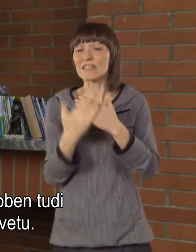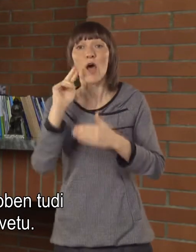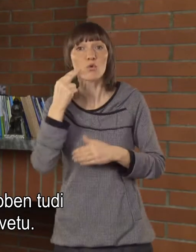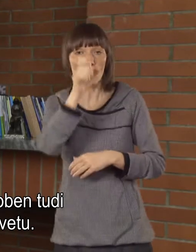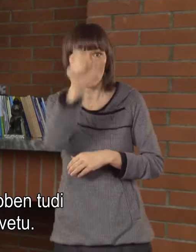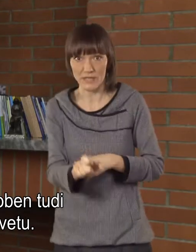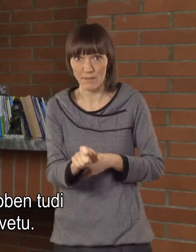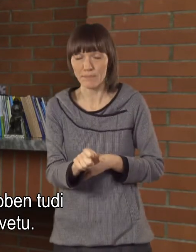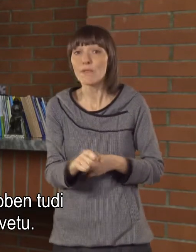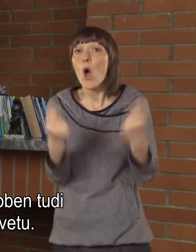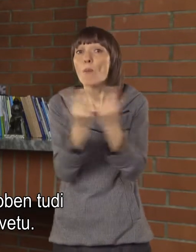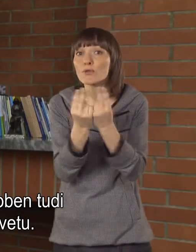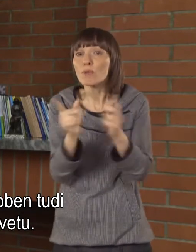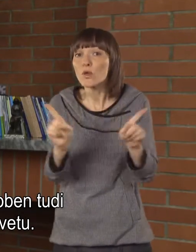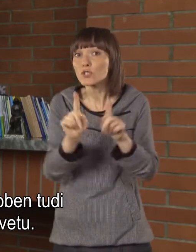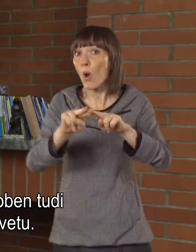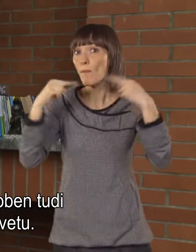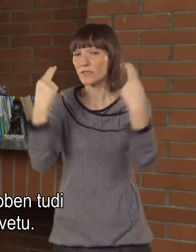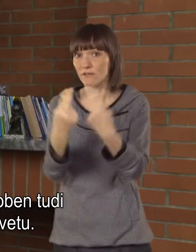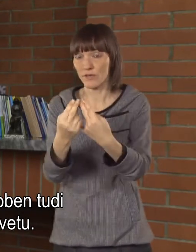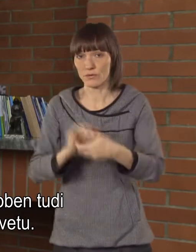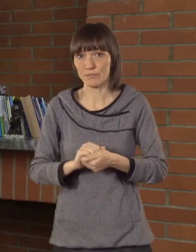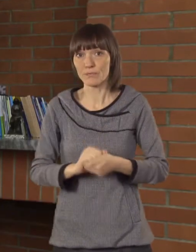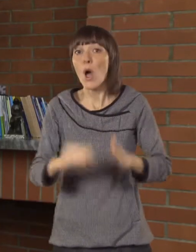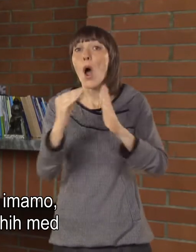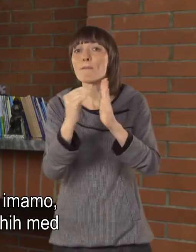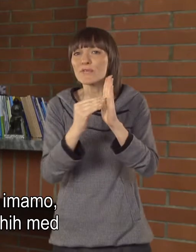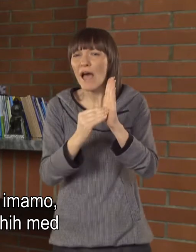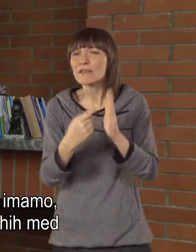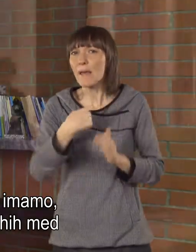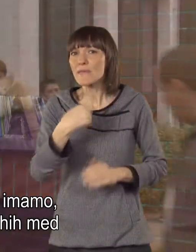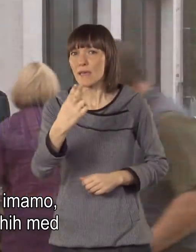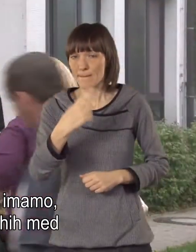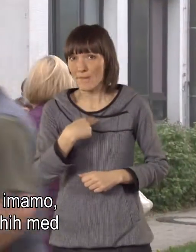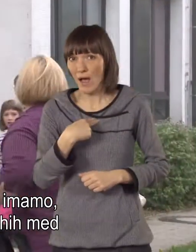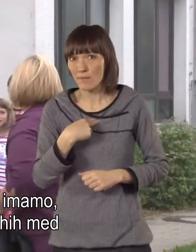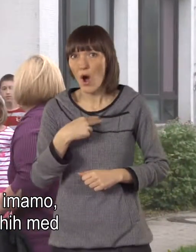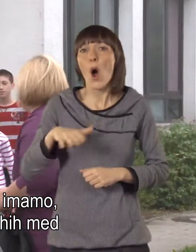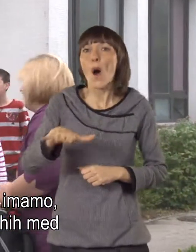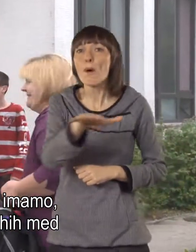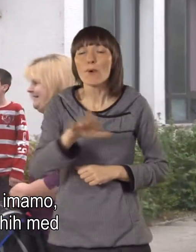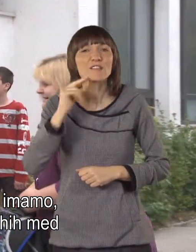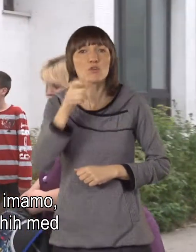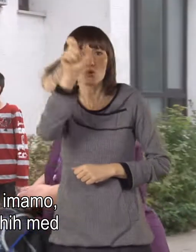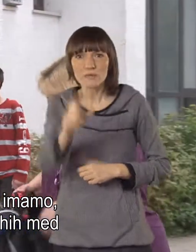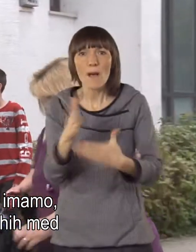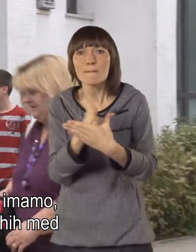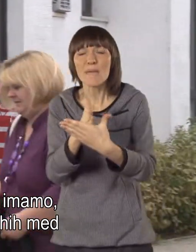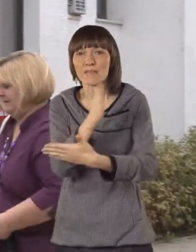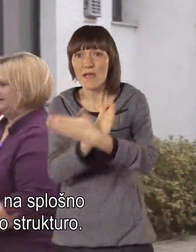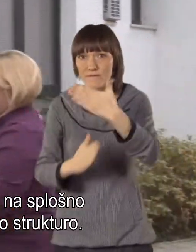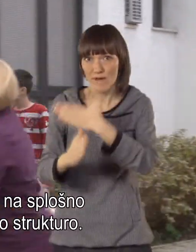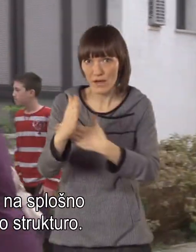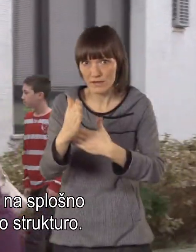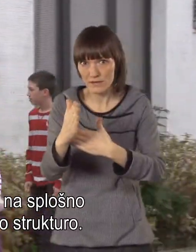podatek je zelo podoben tudi v samem svetu. In po podatkih, ki jih imamo, je populacija gluhih